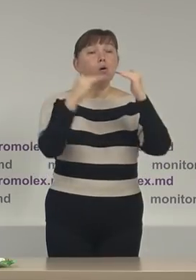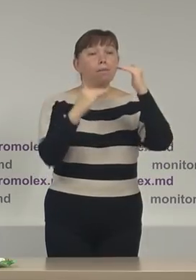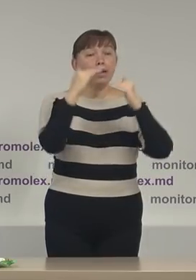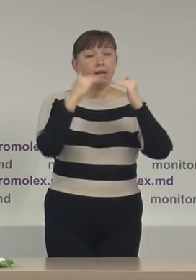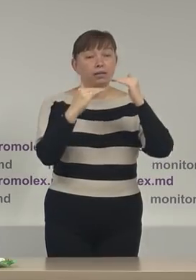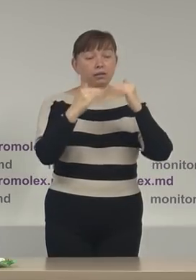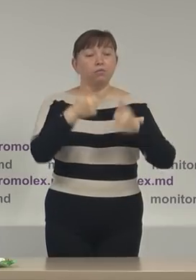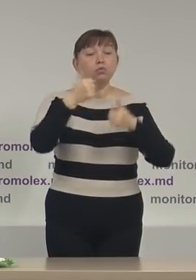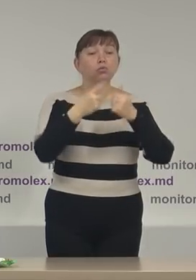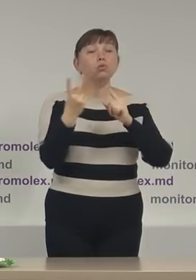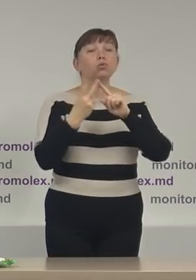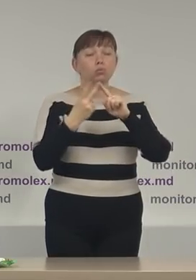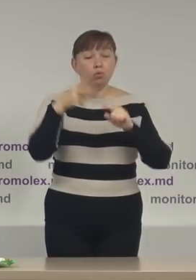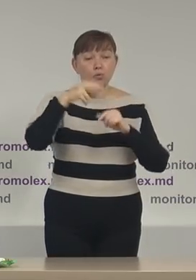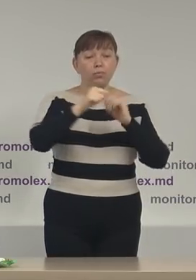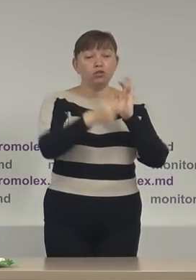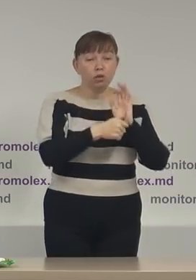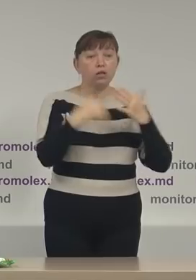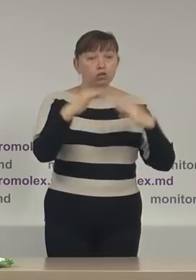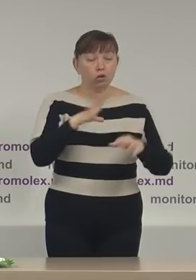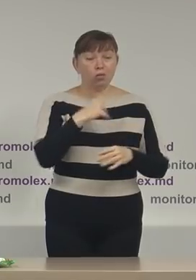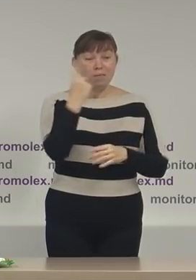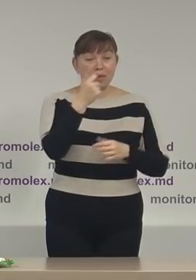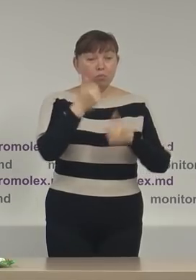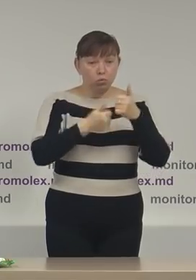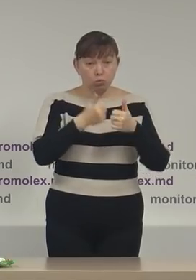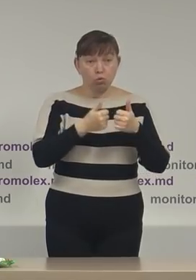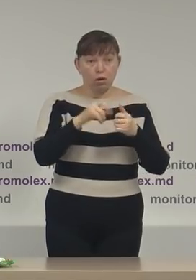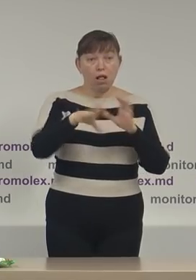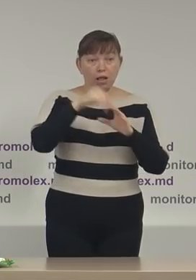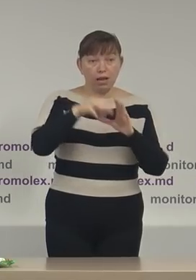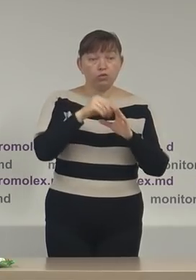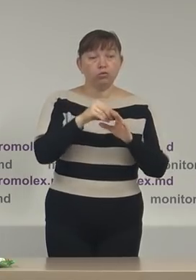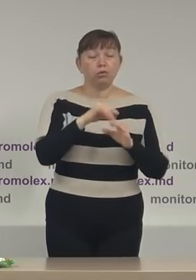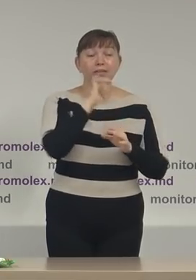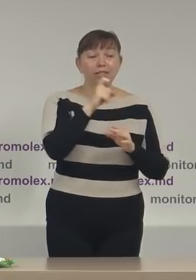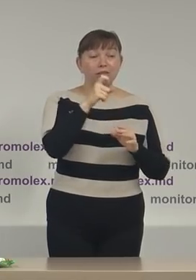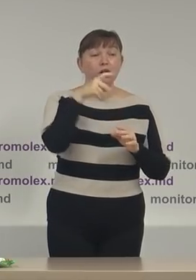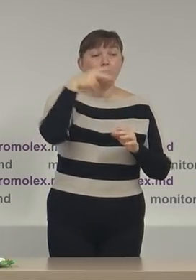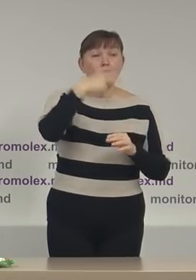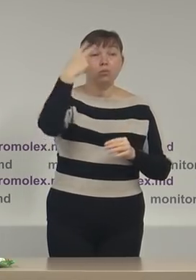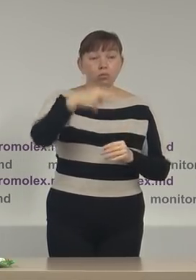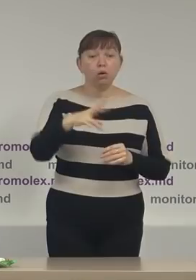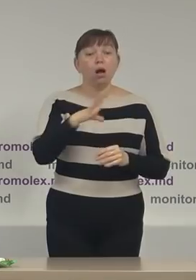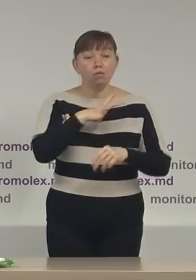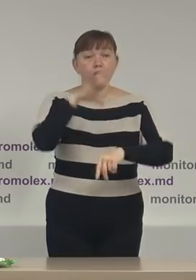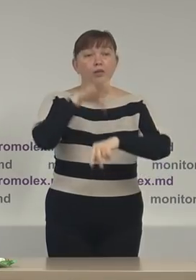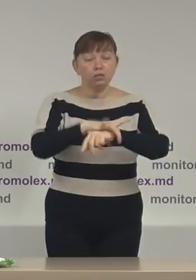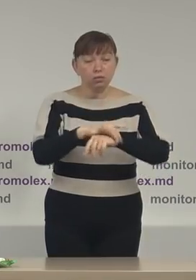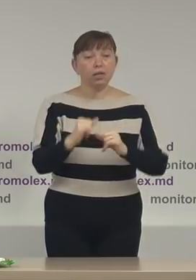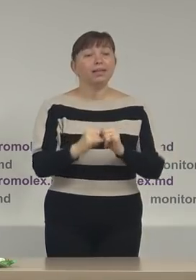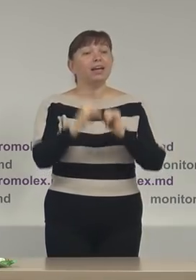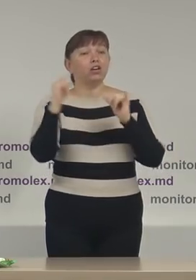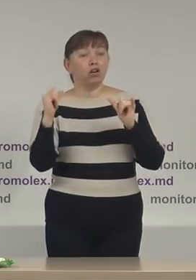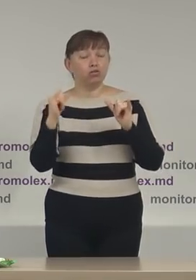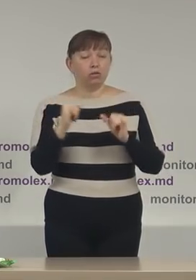turul 2 anului 2016 deja în primul tur alegerilor din anul 2020 a fost atestată o creștere